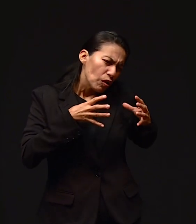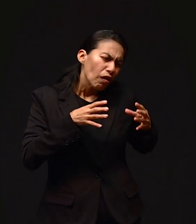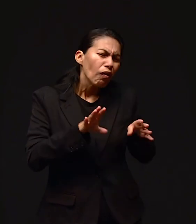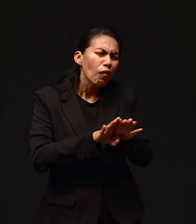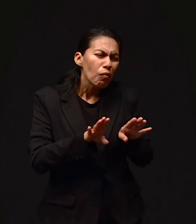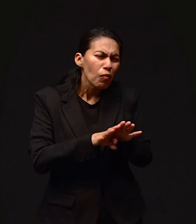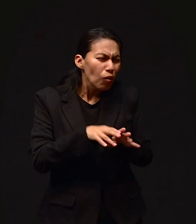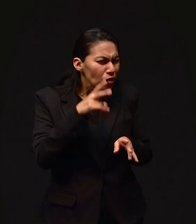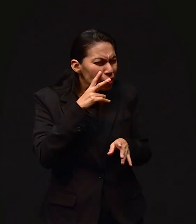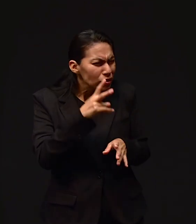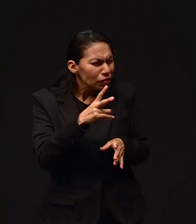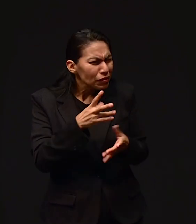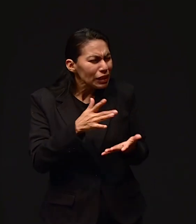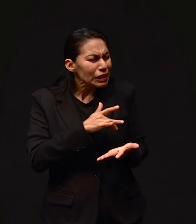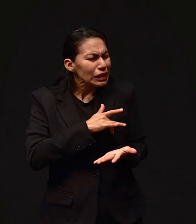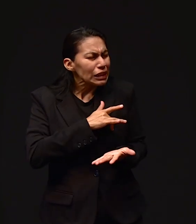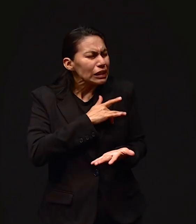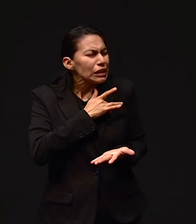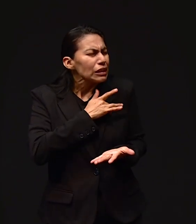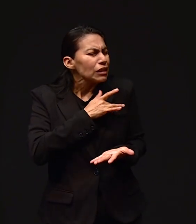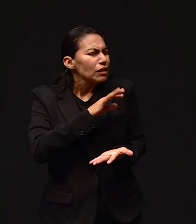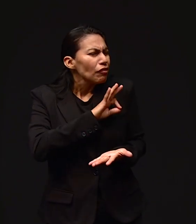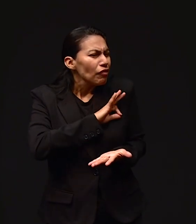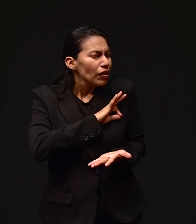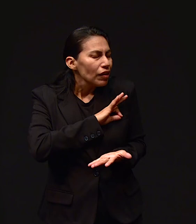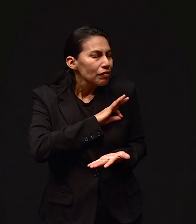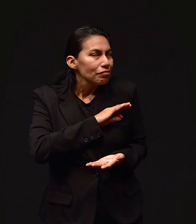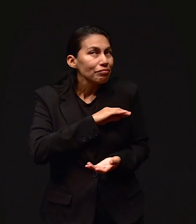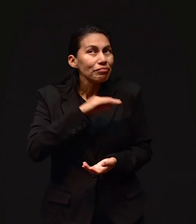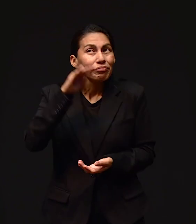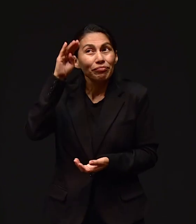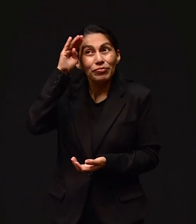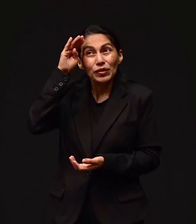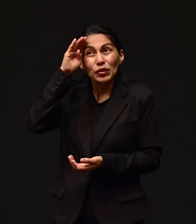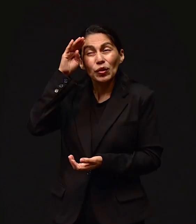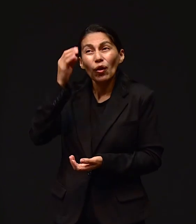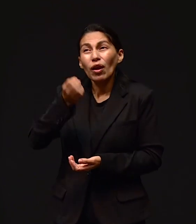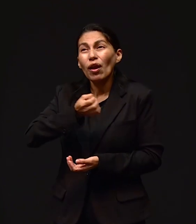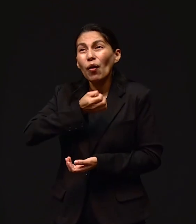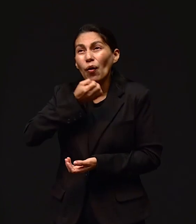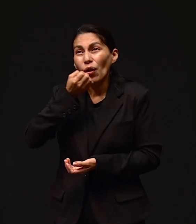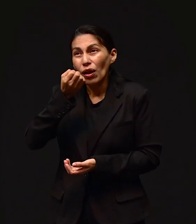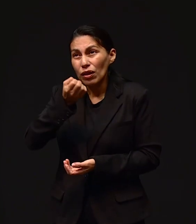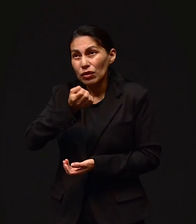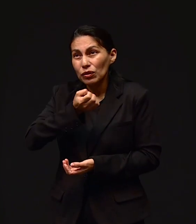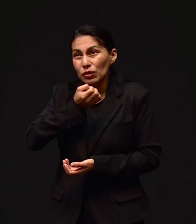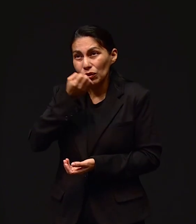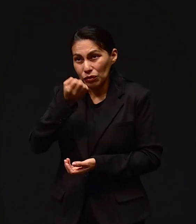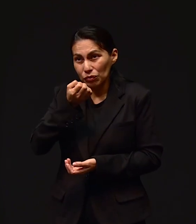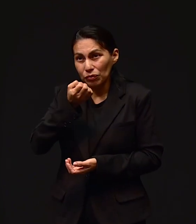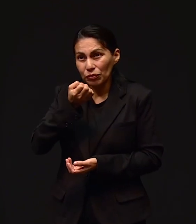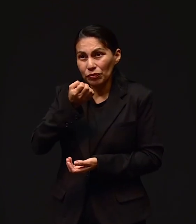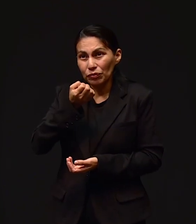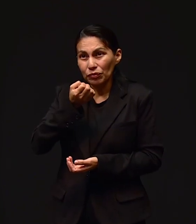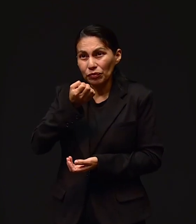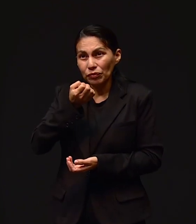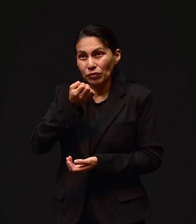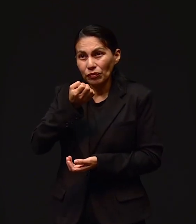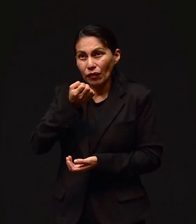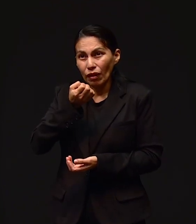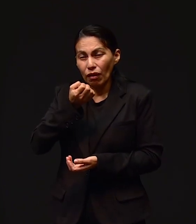Porque se nota, transmite esa fe. Yo siento que la oración, aparte de ser